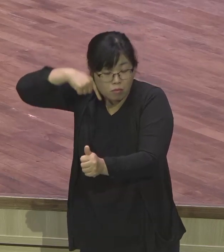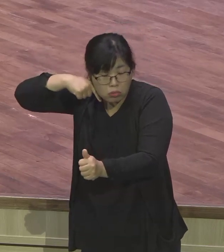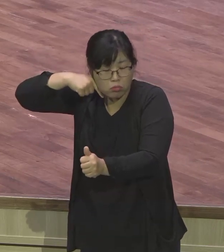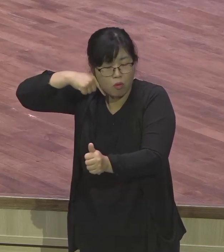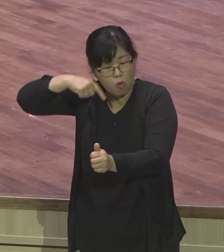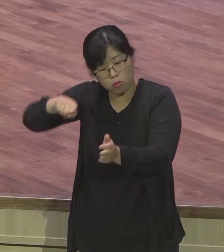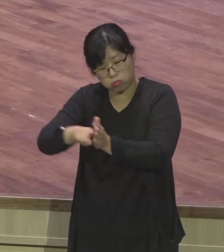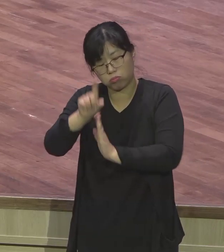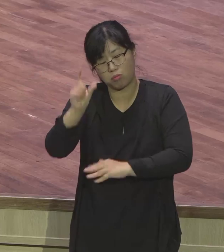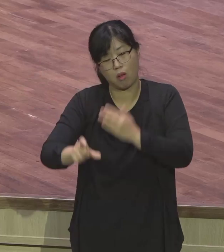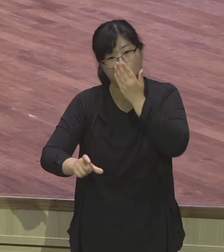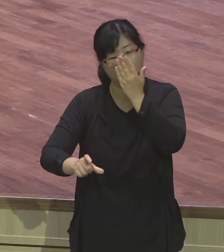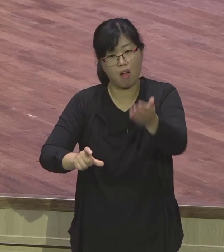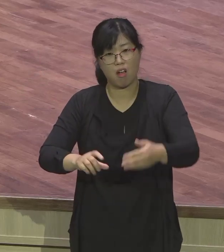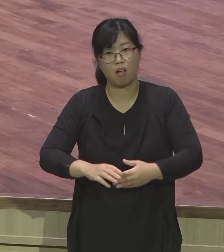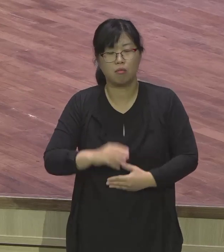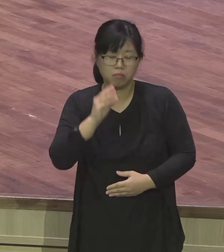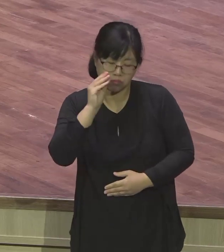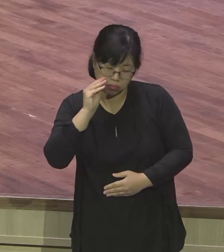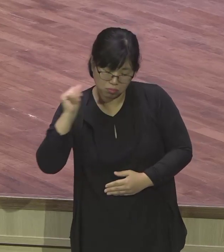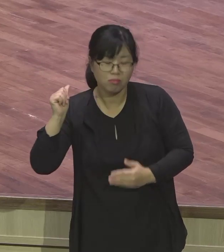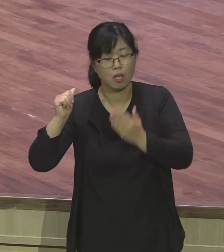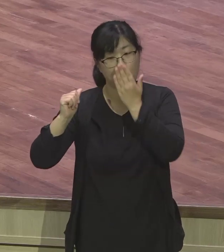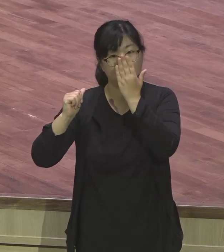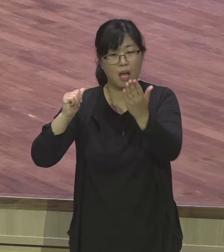끝나는 거예요. 회피 없어요.